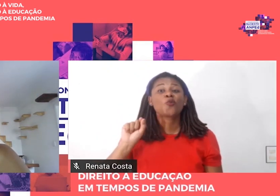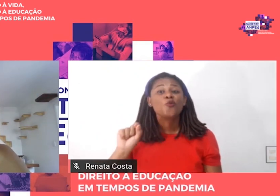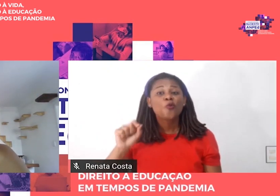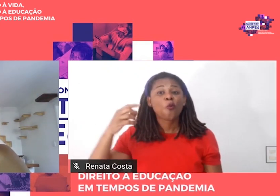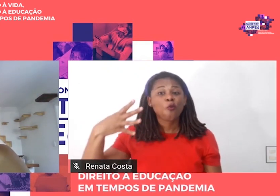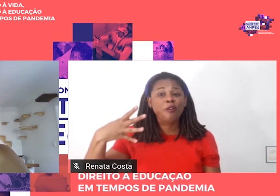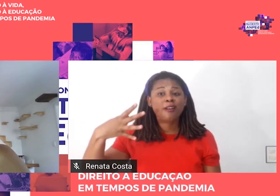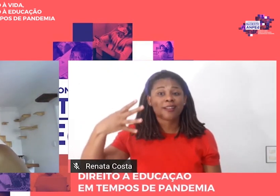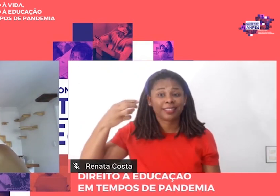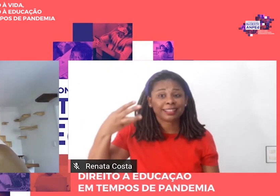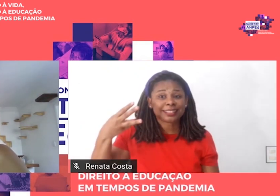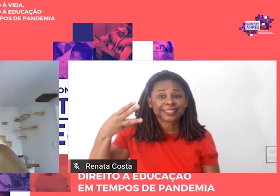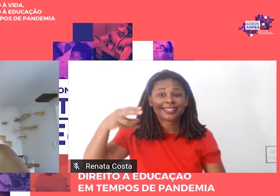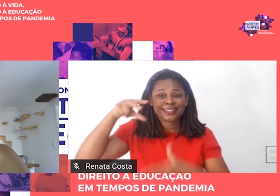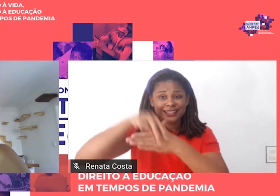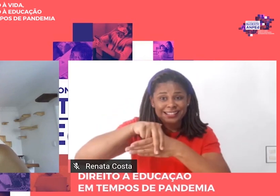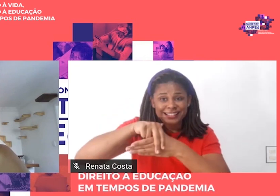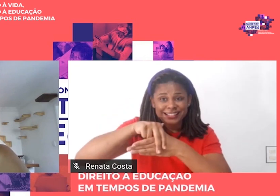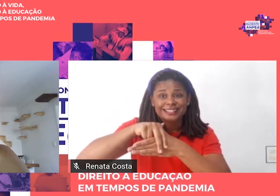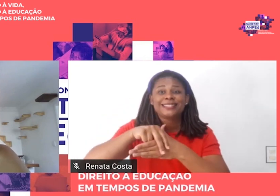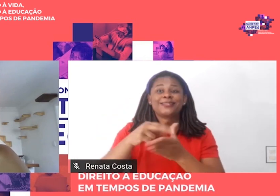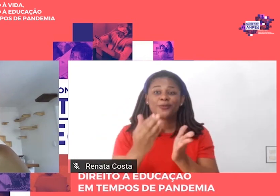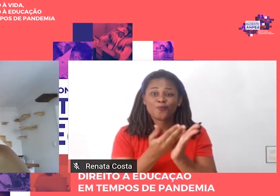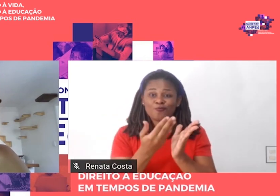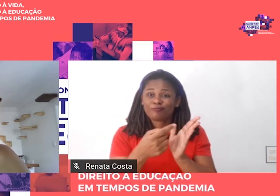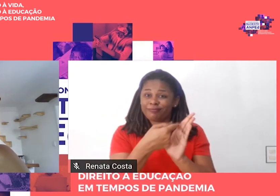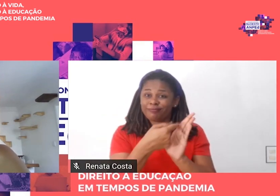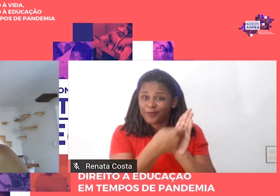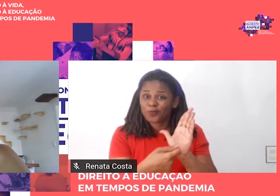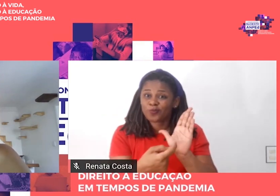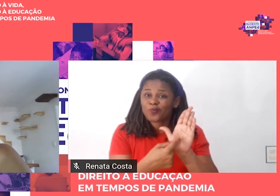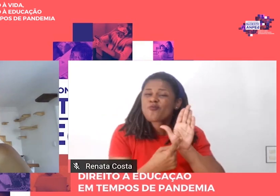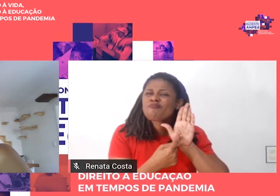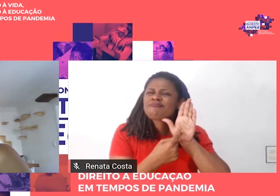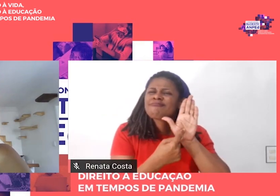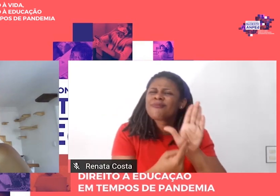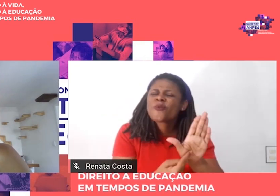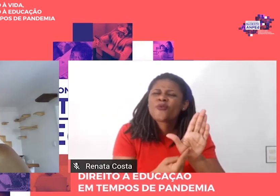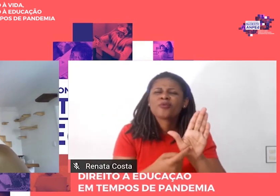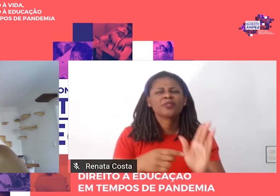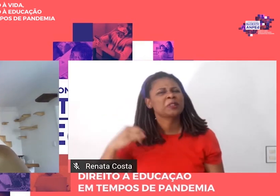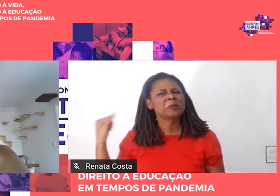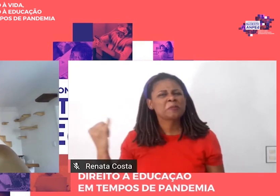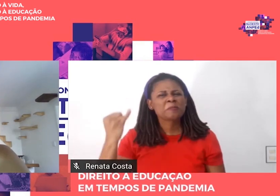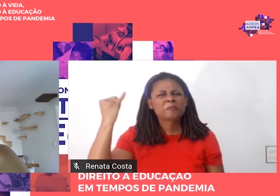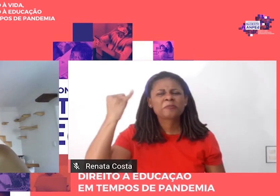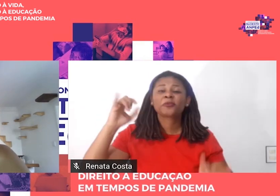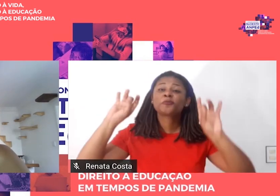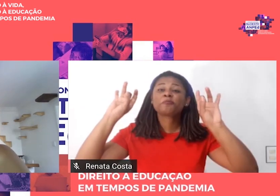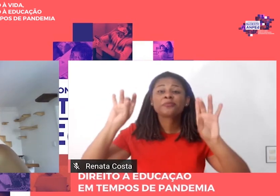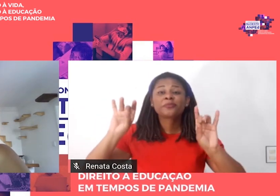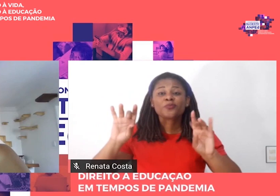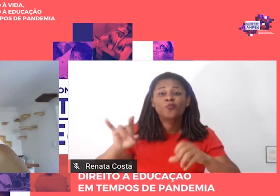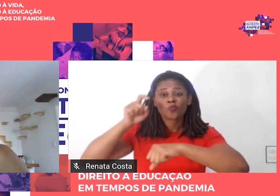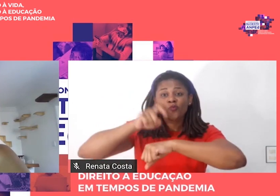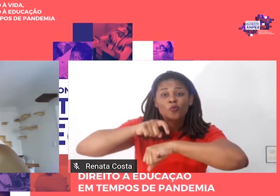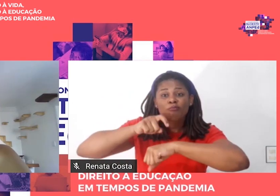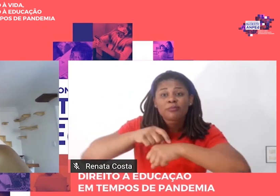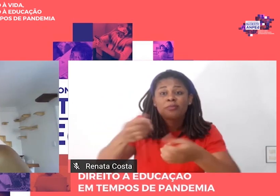sublinha logo no prefácio a relevância especial no momento em que vivemos